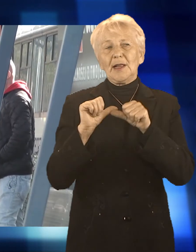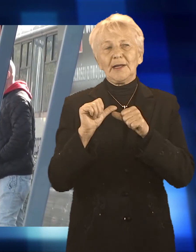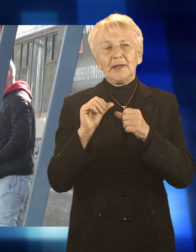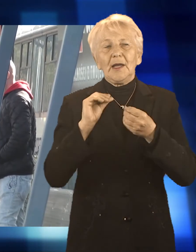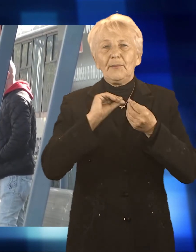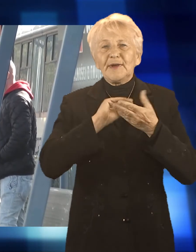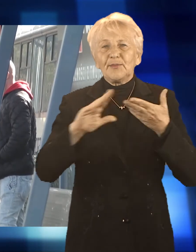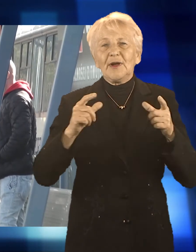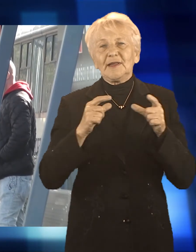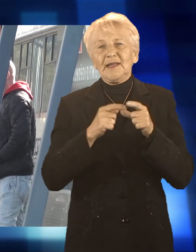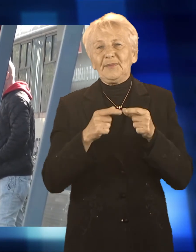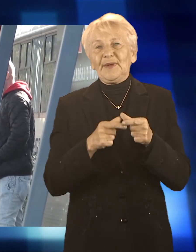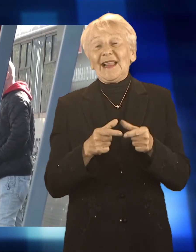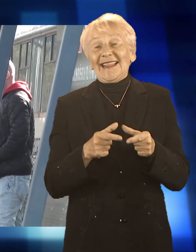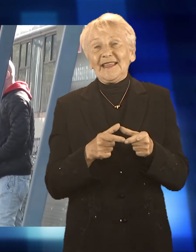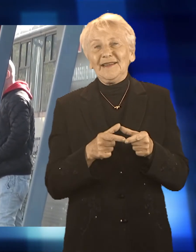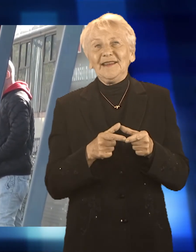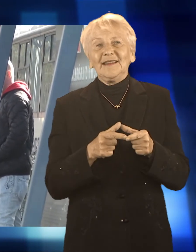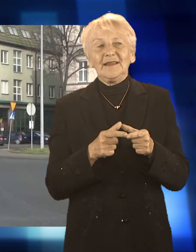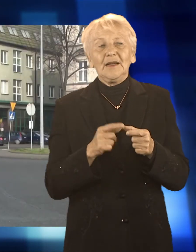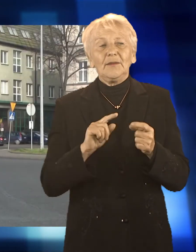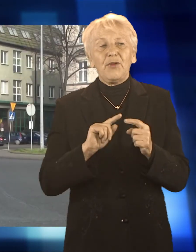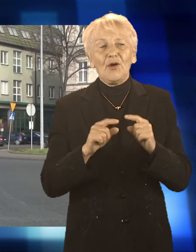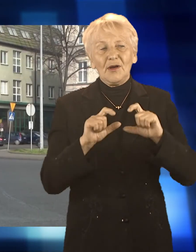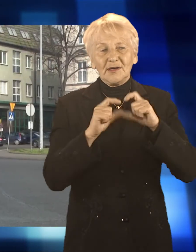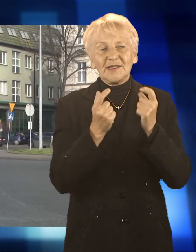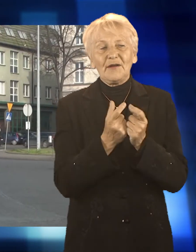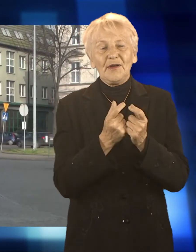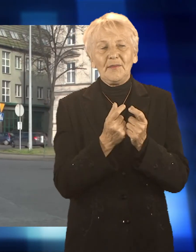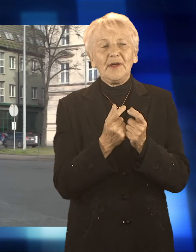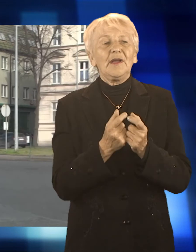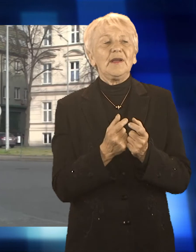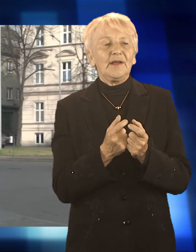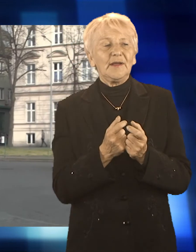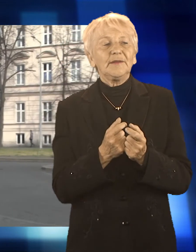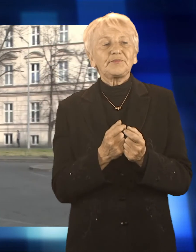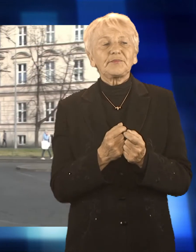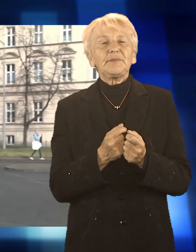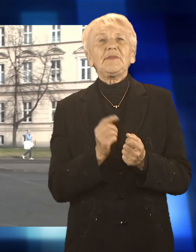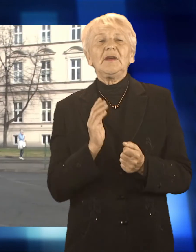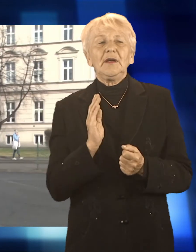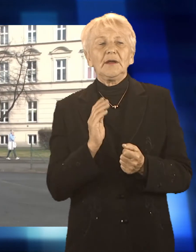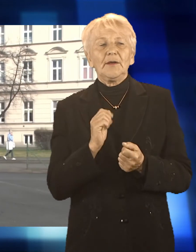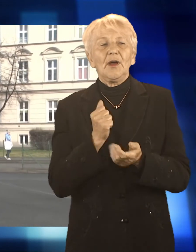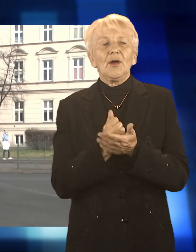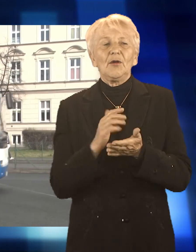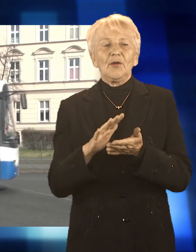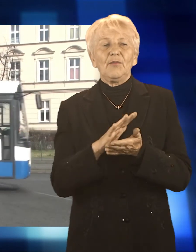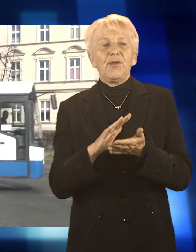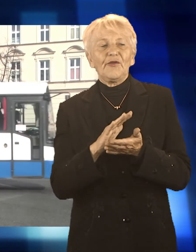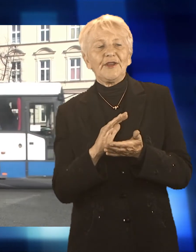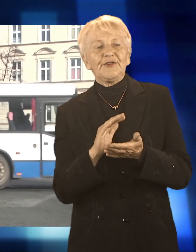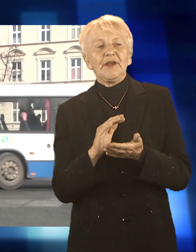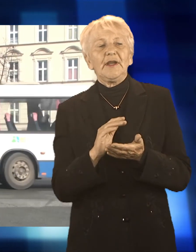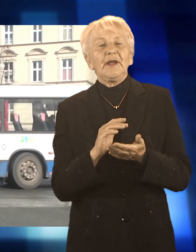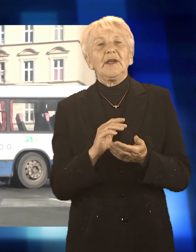najdogodniejszym sposobem podróżowania dla wszystkich pasażerów. Tak czytamy w oświadczeniu ze starostwa. Tym razem to udogodnienie obejmuje wszystkie osoby